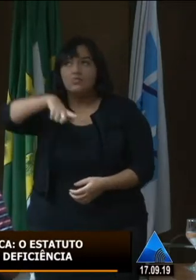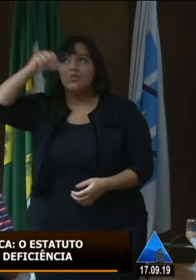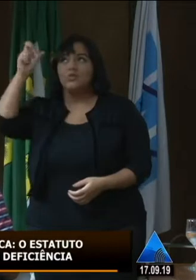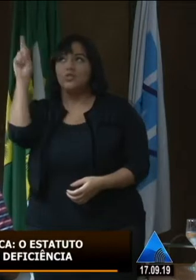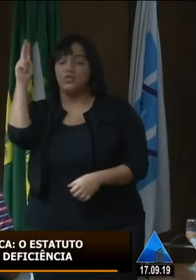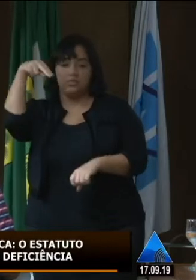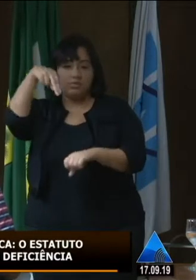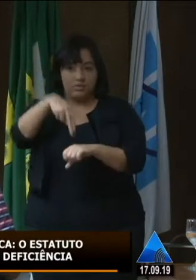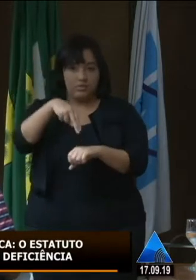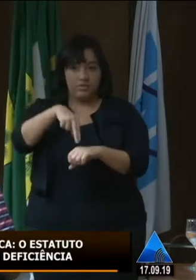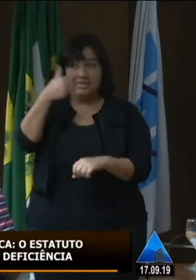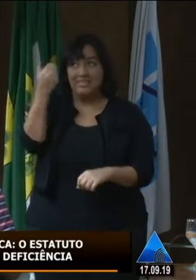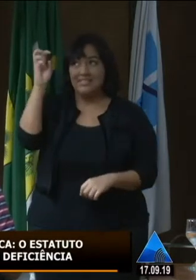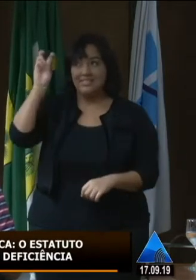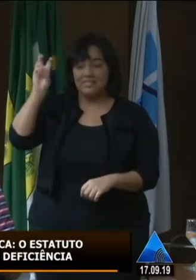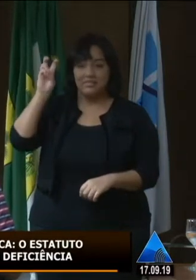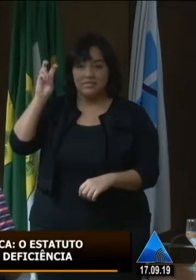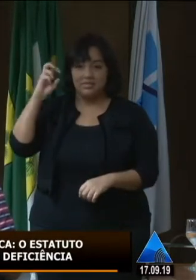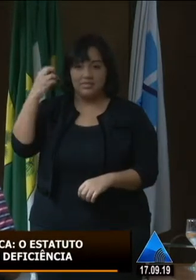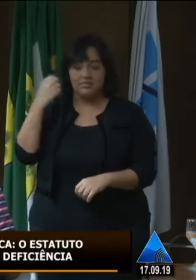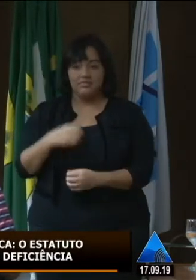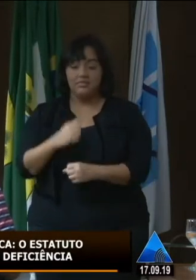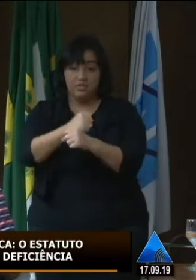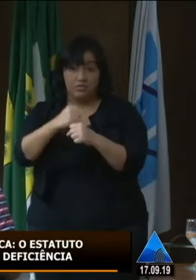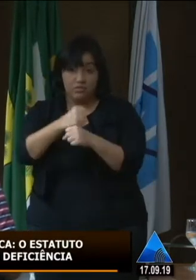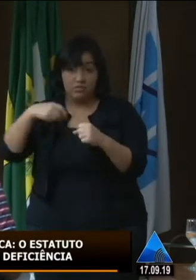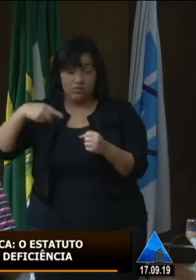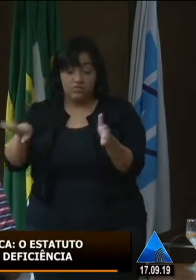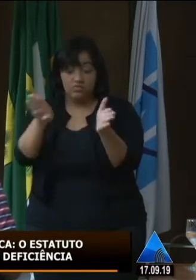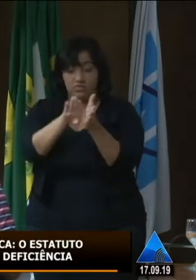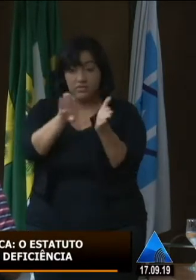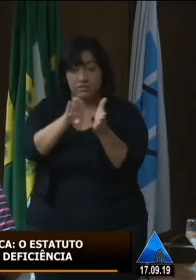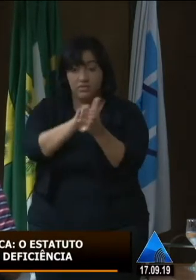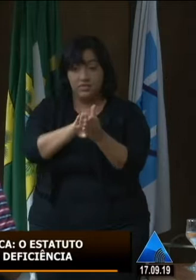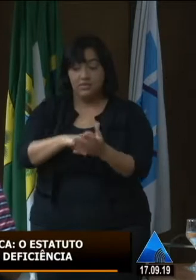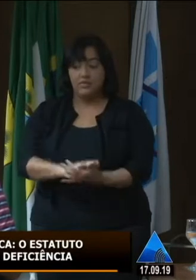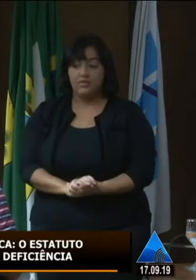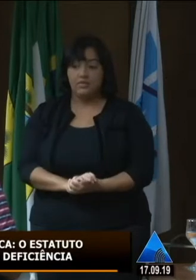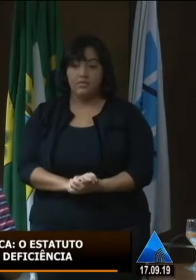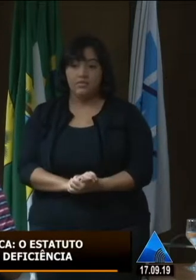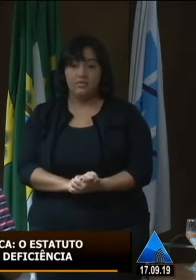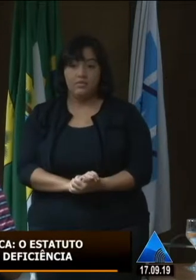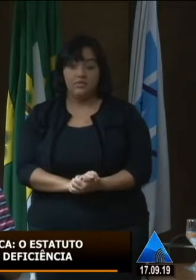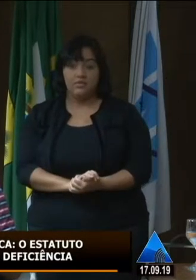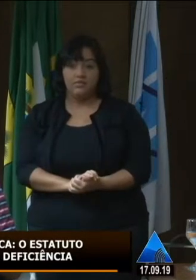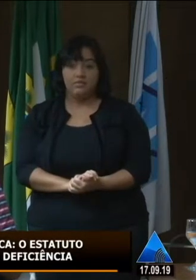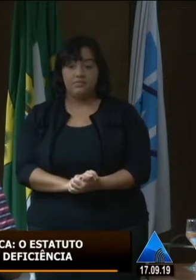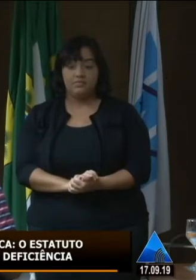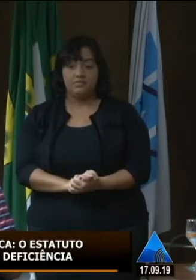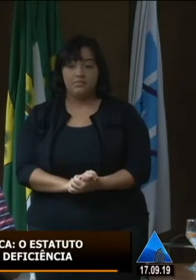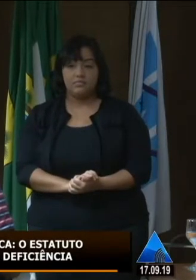morar tem 13 anos. Cheguei aqui, vindo do sudeste do país,